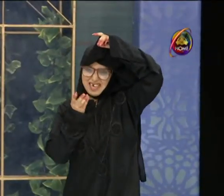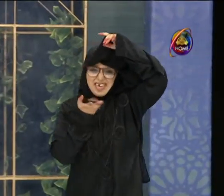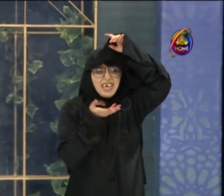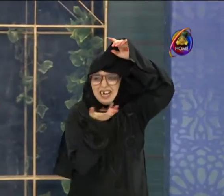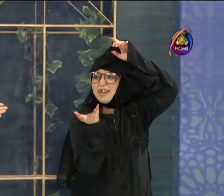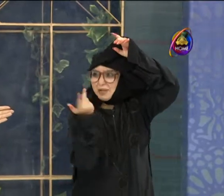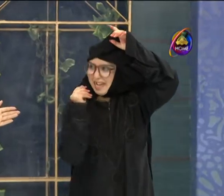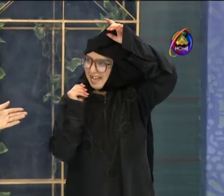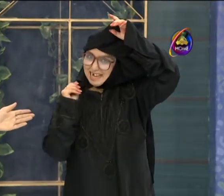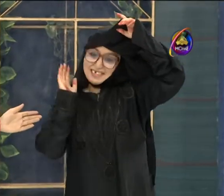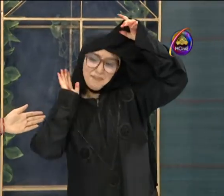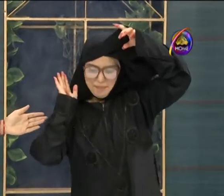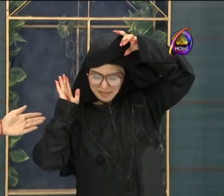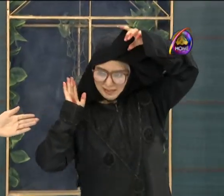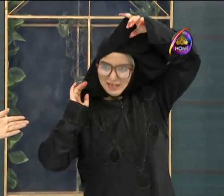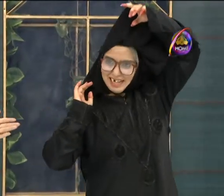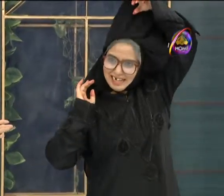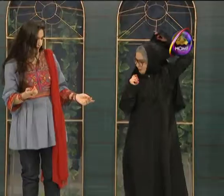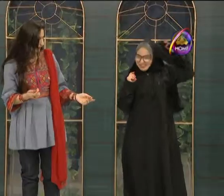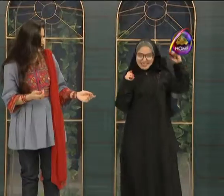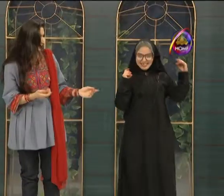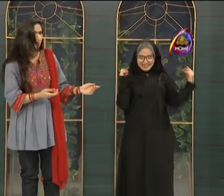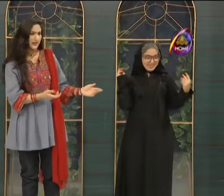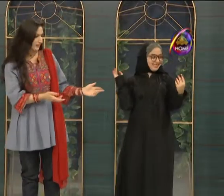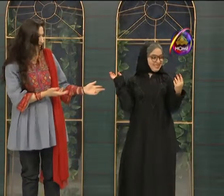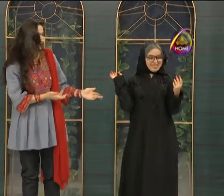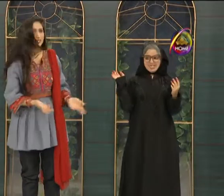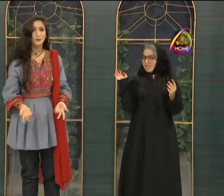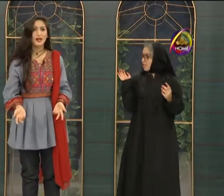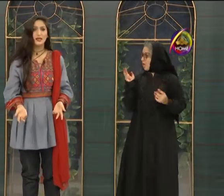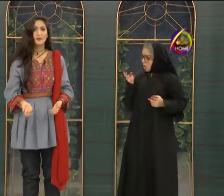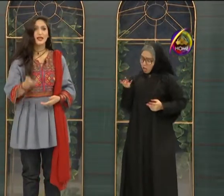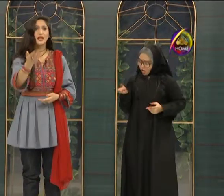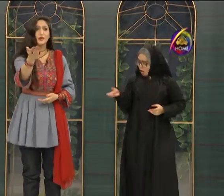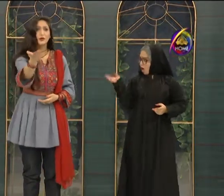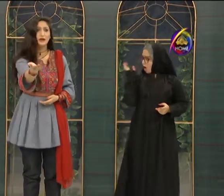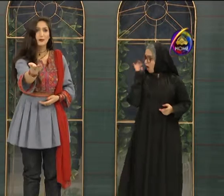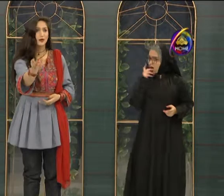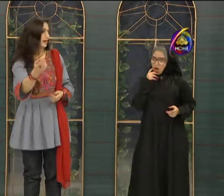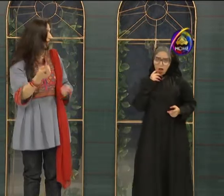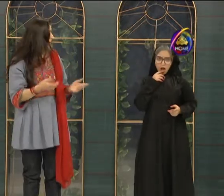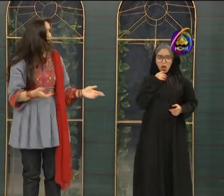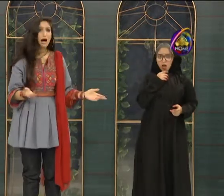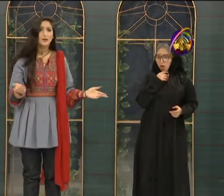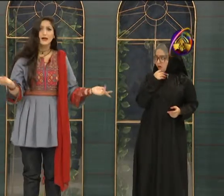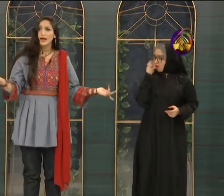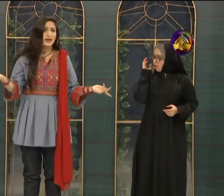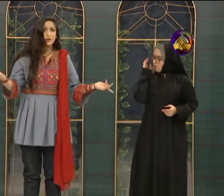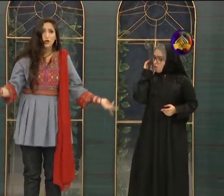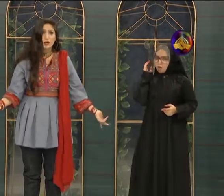یہاں کیا ہو رہا ہے جب ہم بھی تو سنیں ارے ارے یہ کون سیٹ پہ آ گیا میرا لائف پروگرام ہو رہے آپ ہیں کون